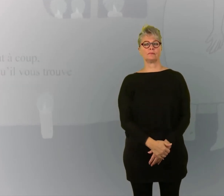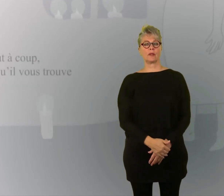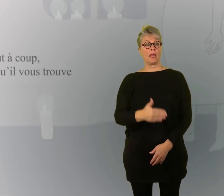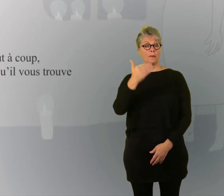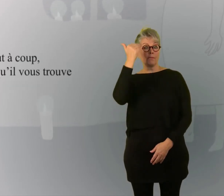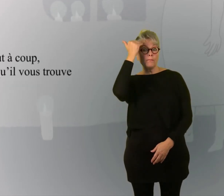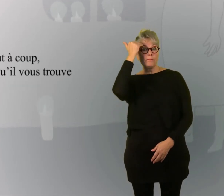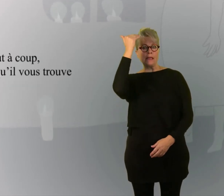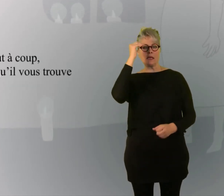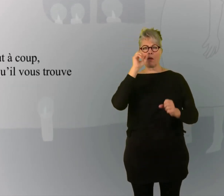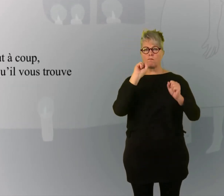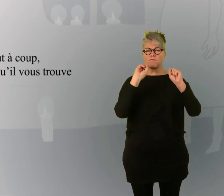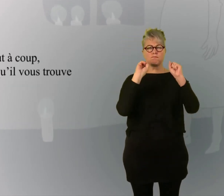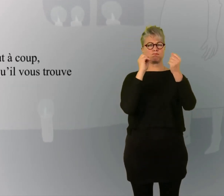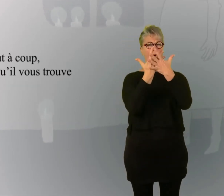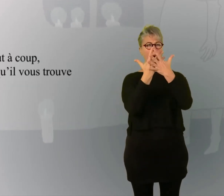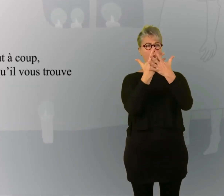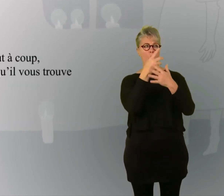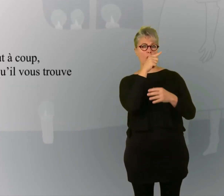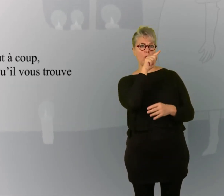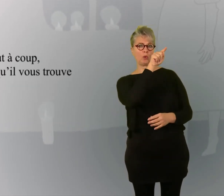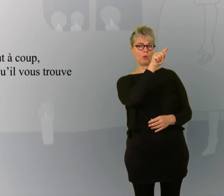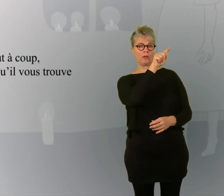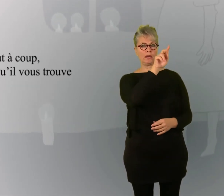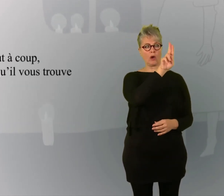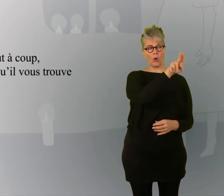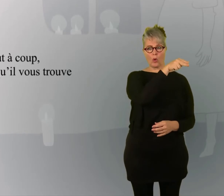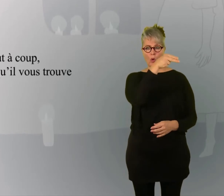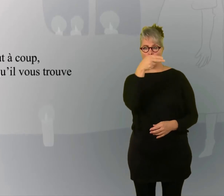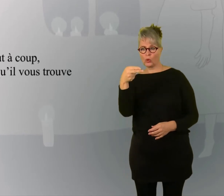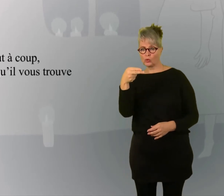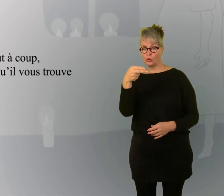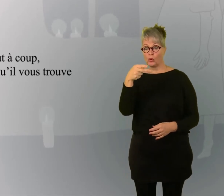S'il revient tout à coup Il ne faut pas qu'il vous trouve endormi